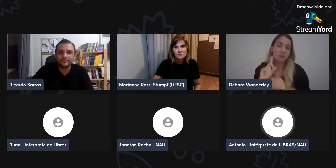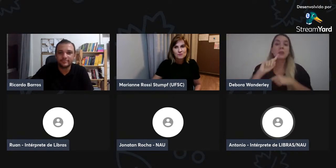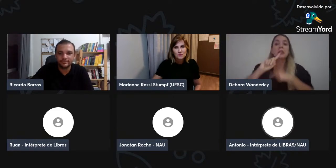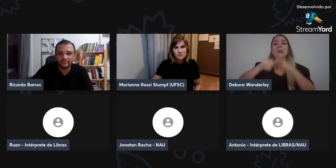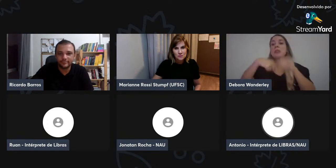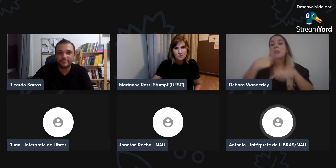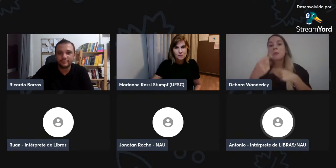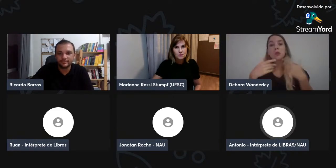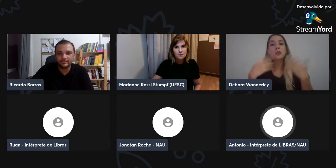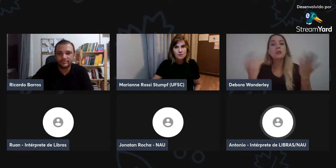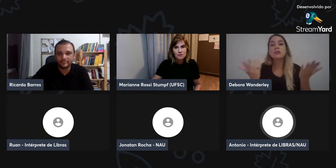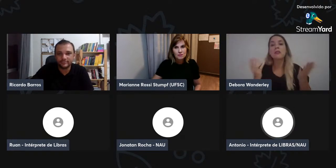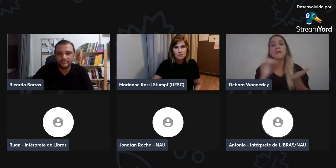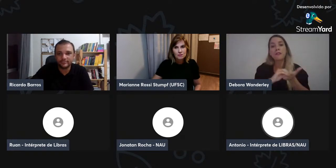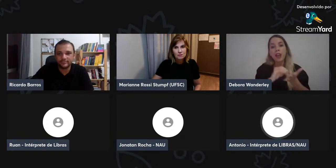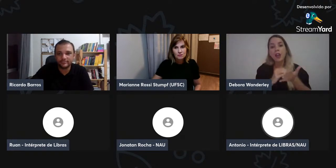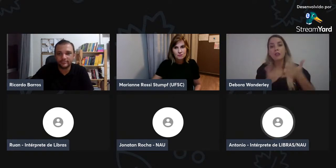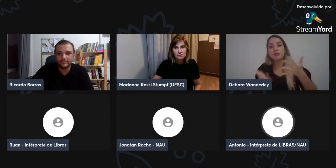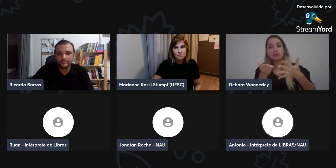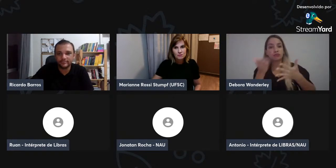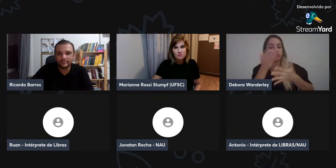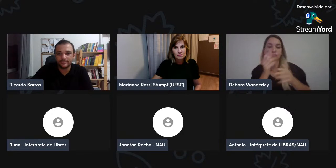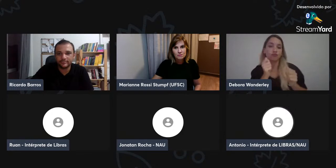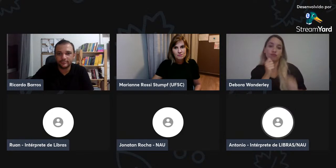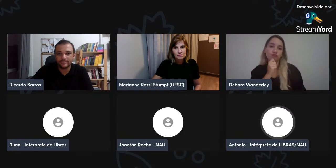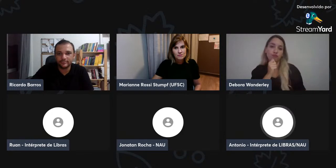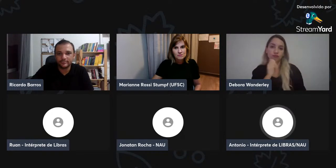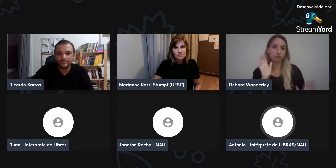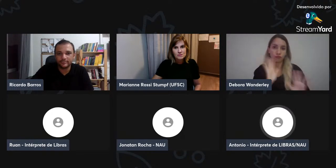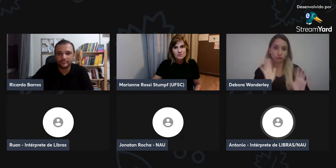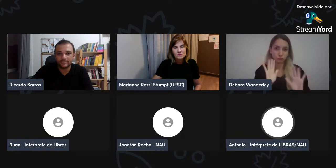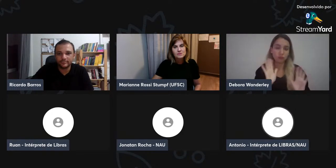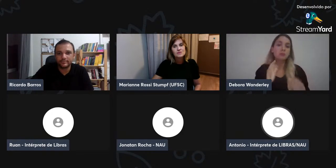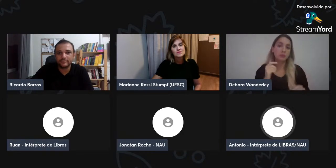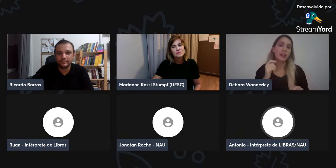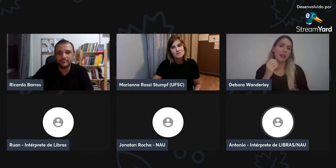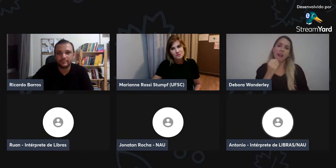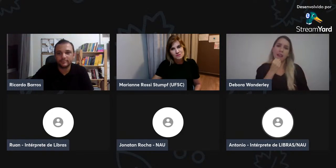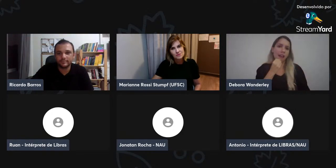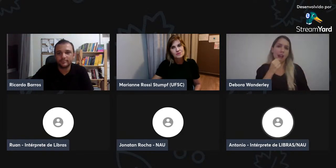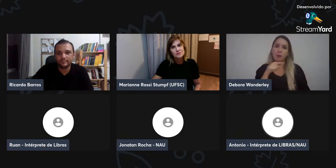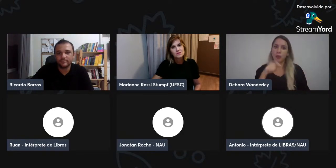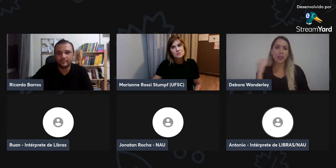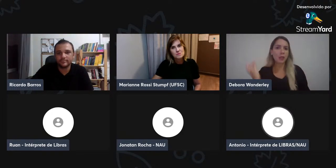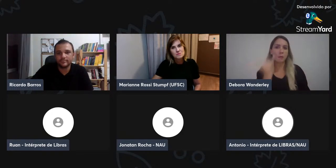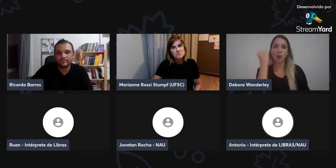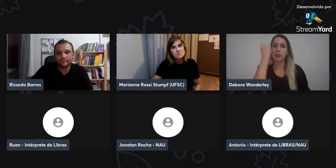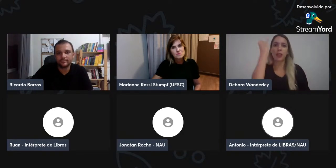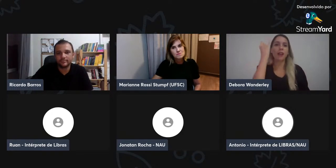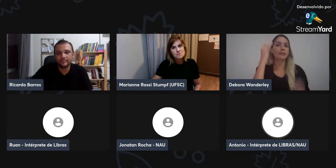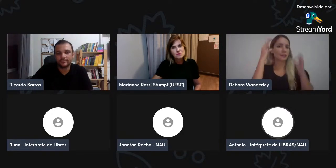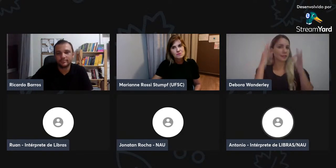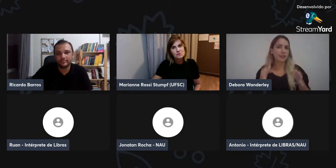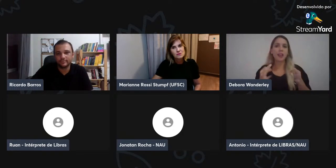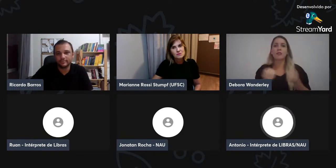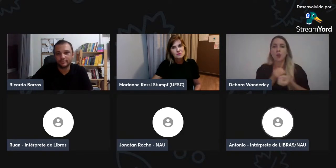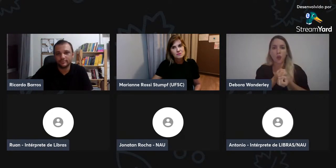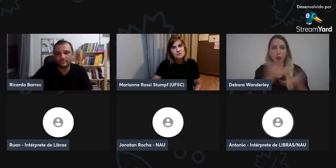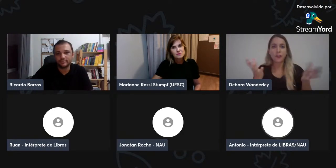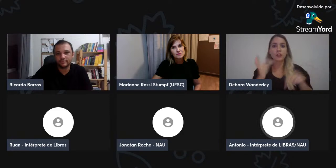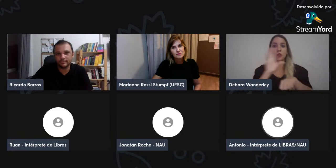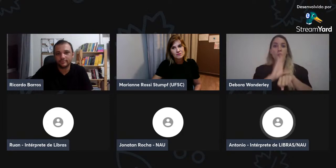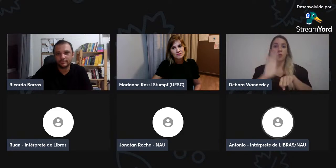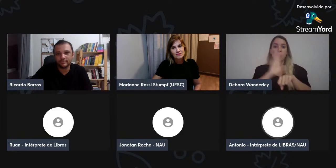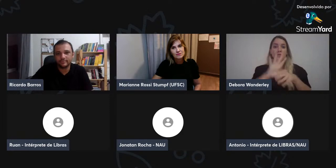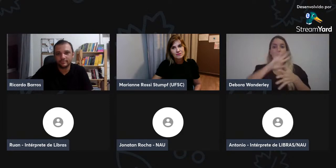ao mesmo tempo, então, o começo, nesse caso, então, seria uma tentativa, talvez, de implementar também, através de colocar o princípio,